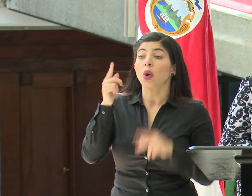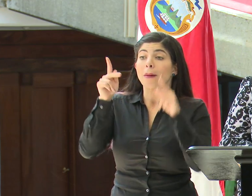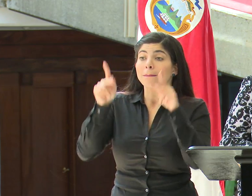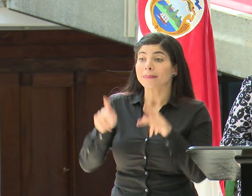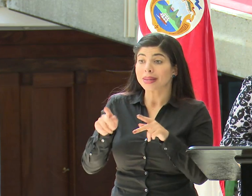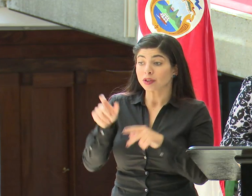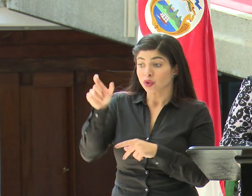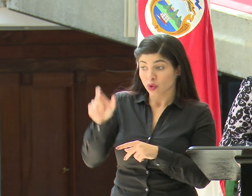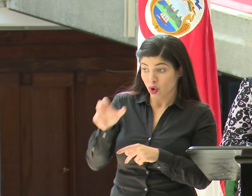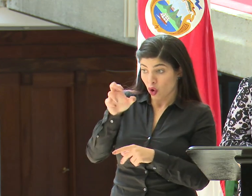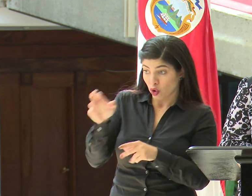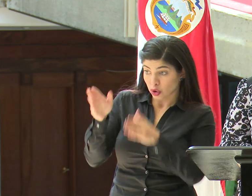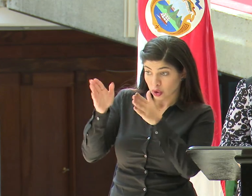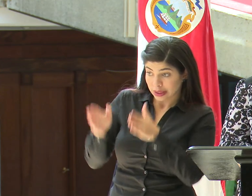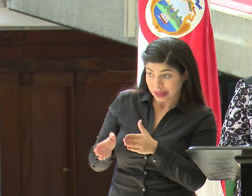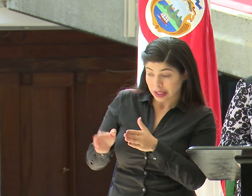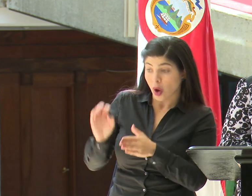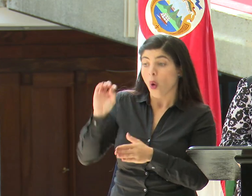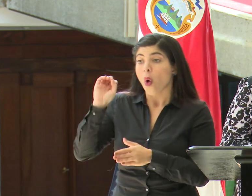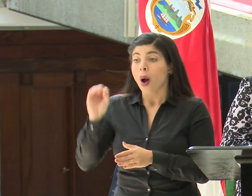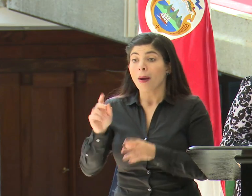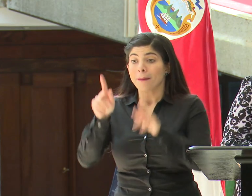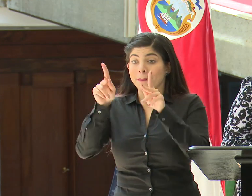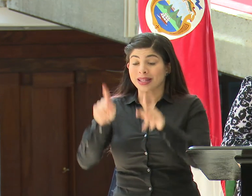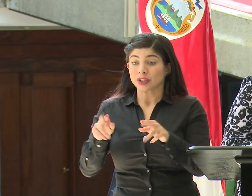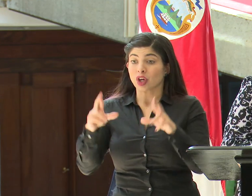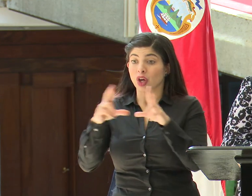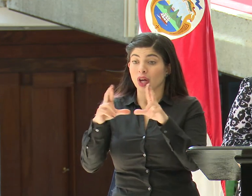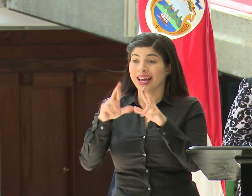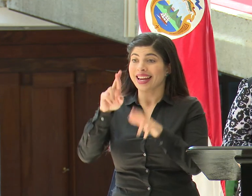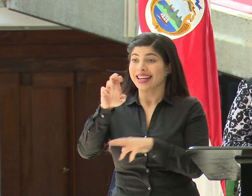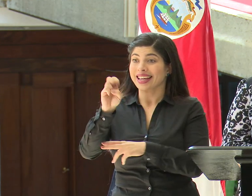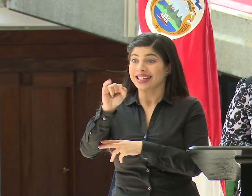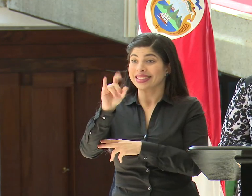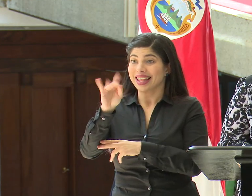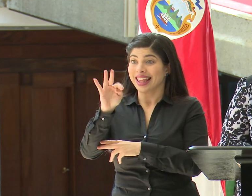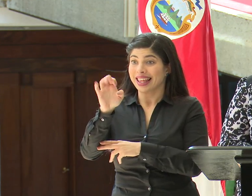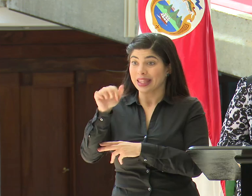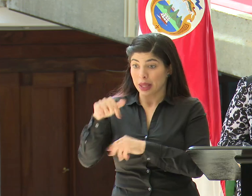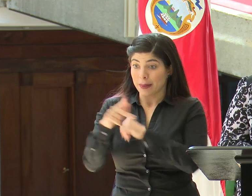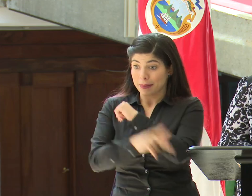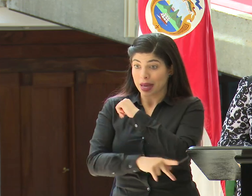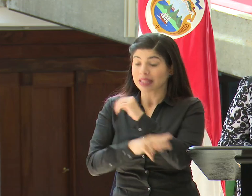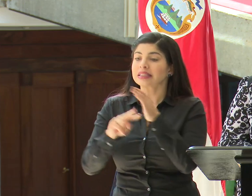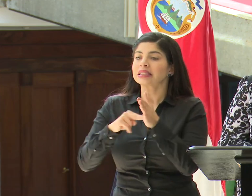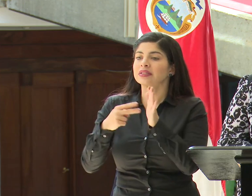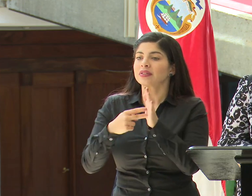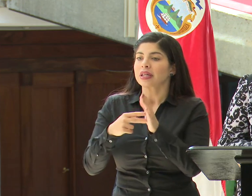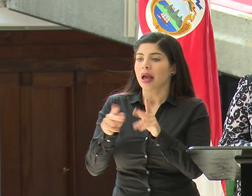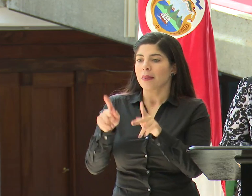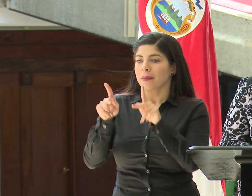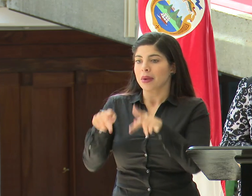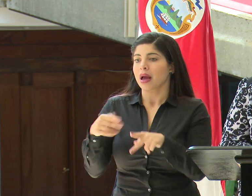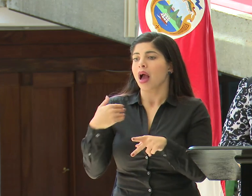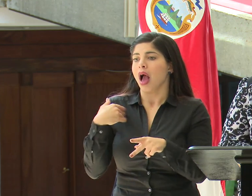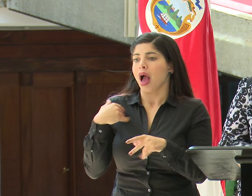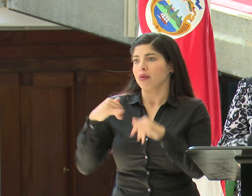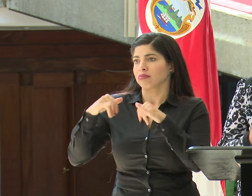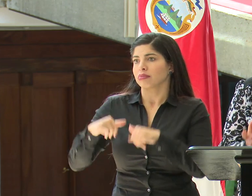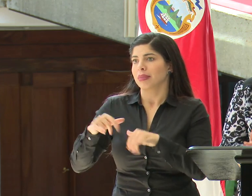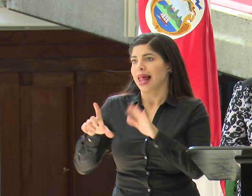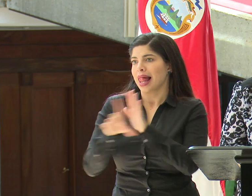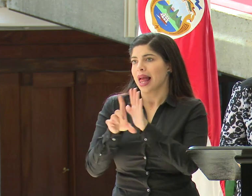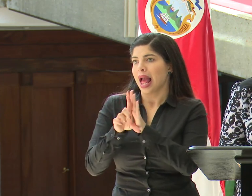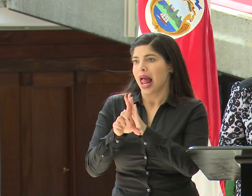costarricenses o personas residentes en el país, es decir, que tengan una permanencia legal,